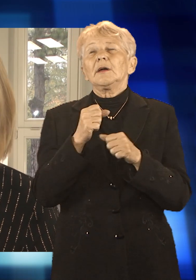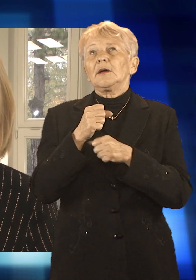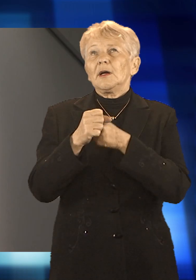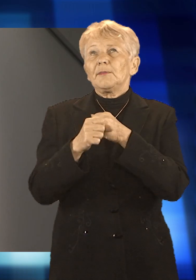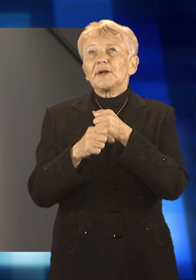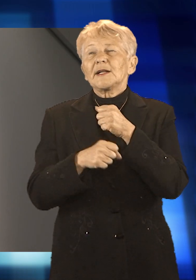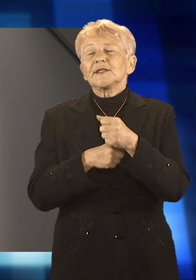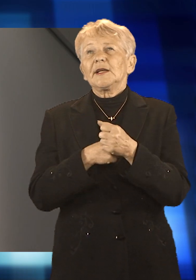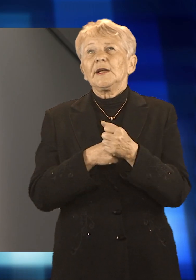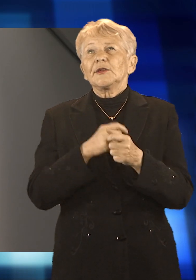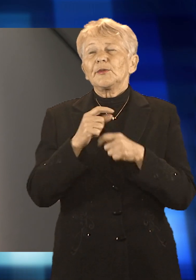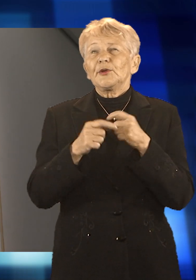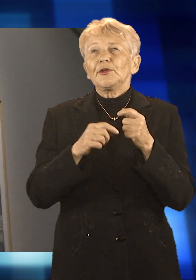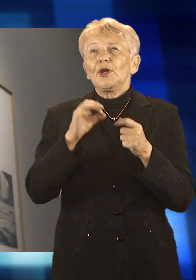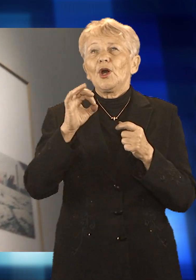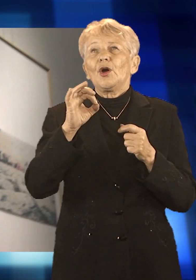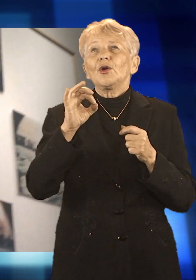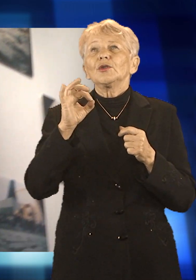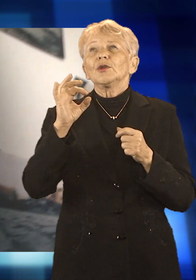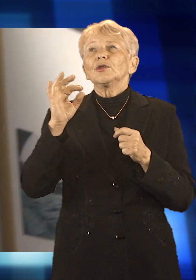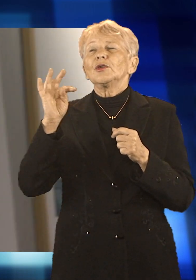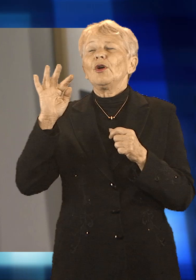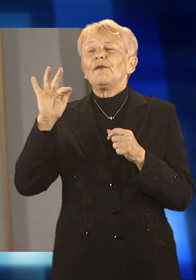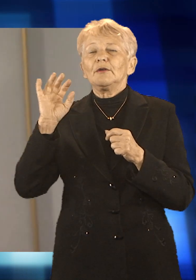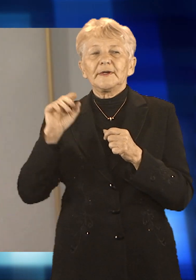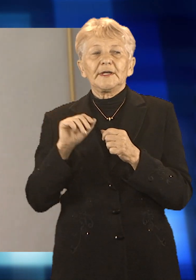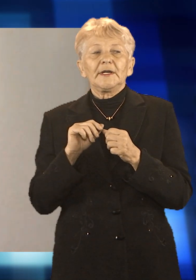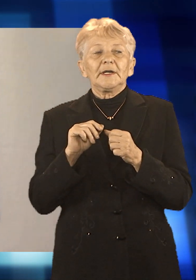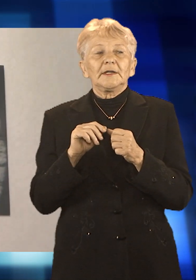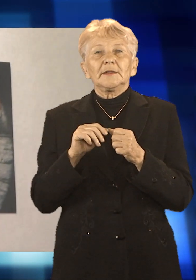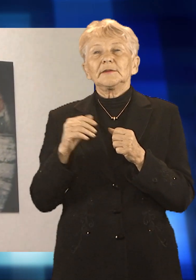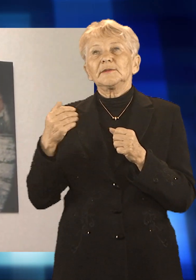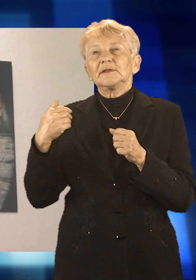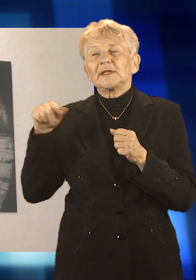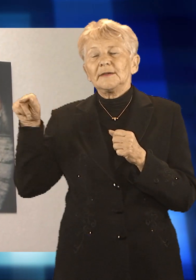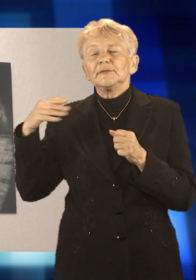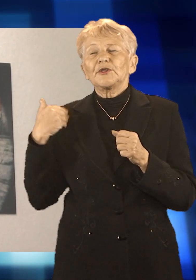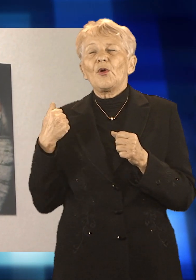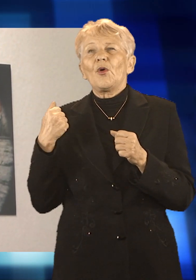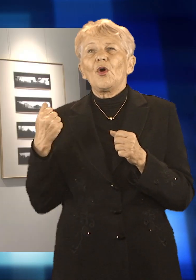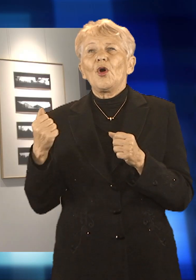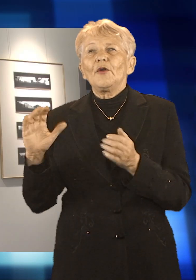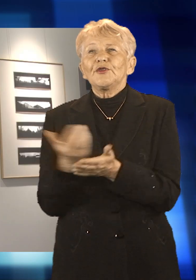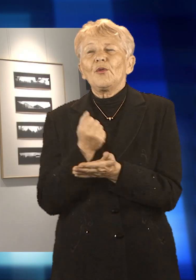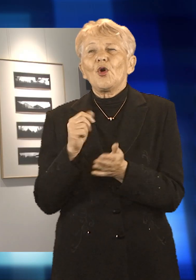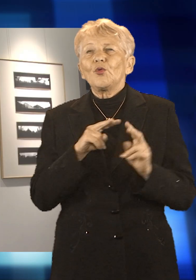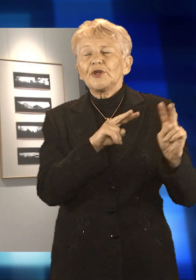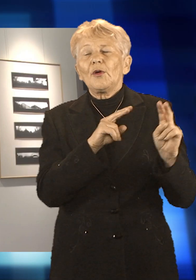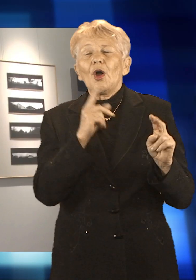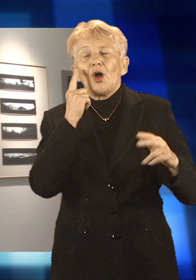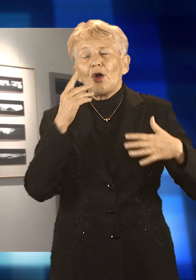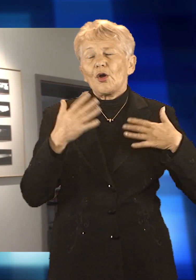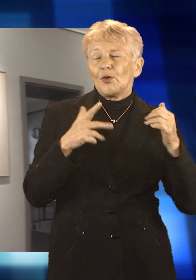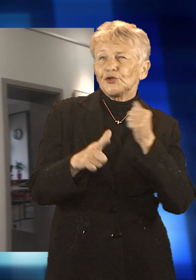otworkową. W tegorocznej edycji Festiwalu Fotografii Otworkowej wzięło udział ponad 70 artystów. Część prac można